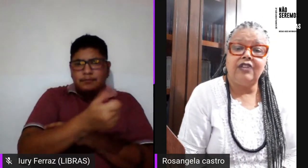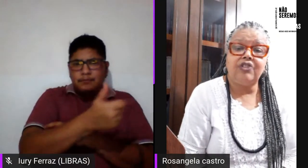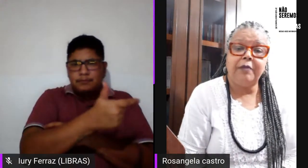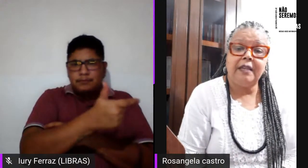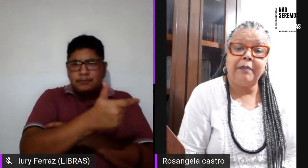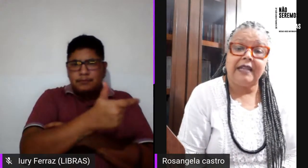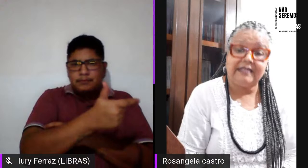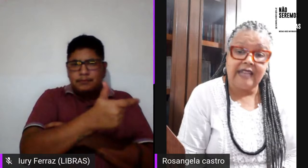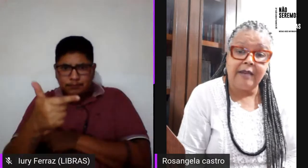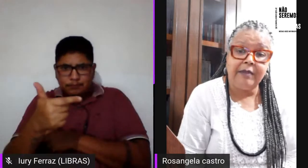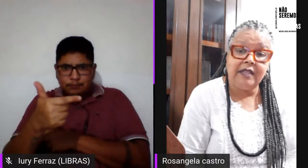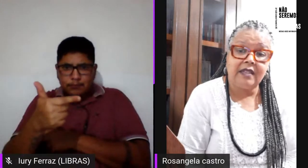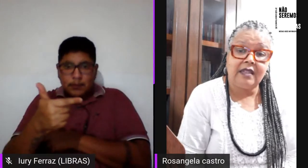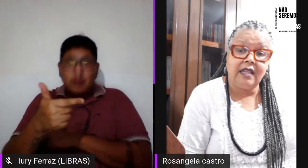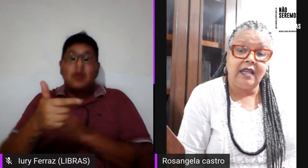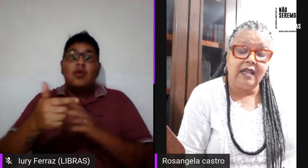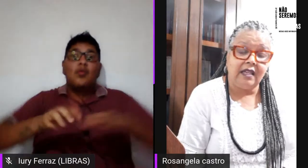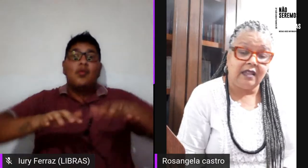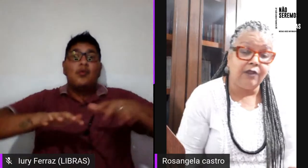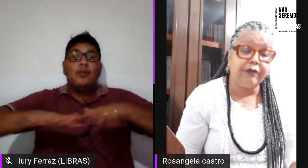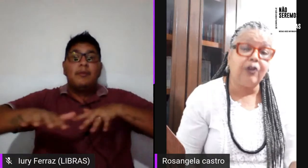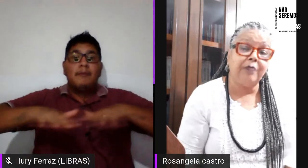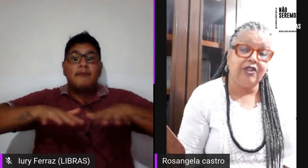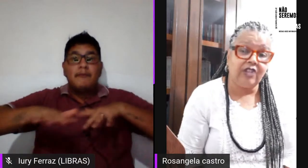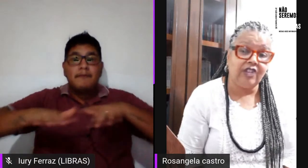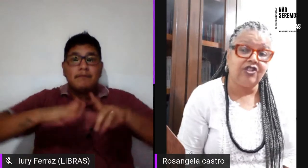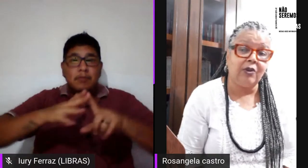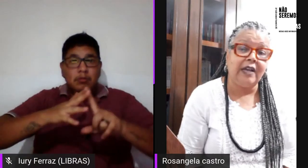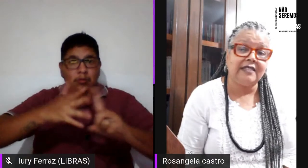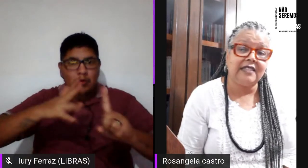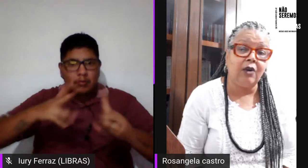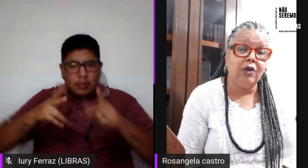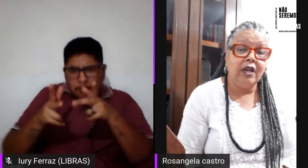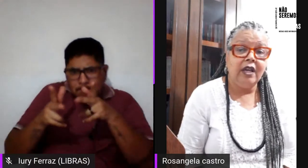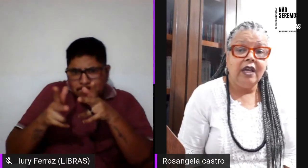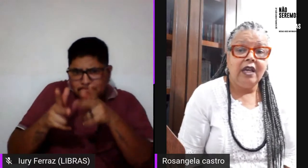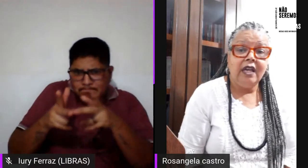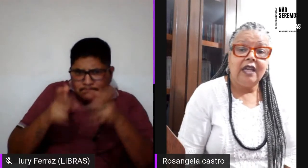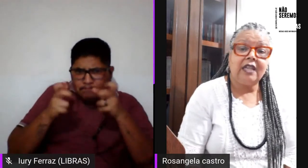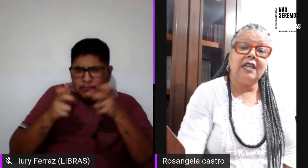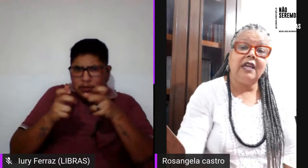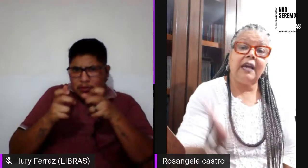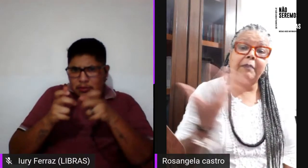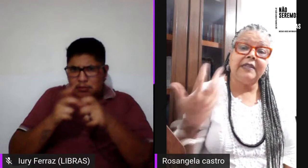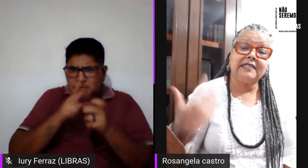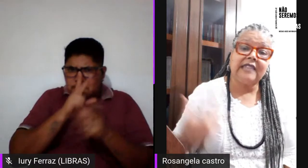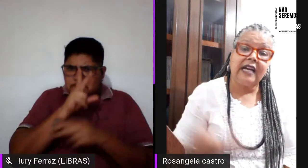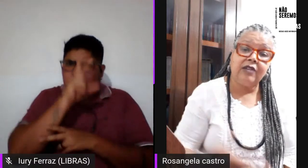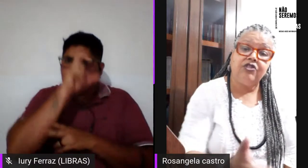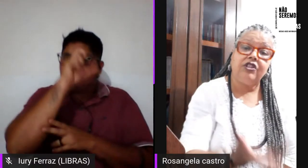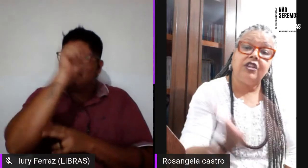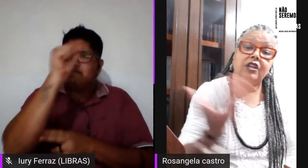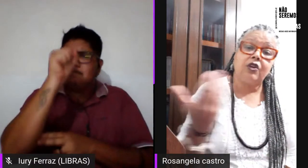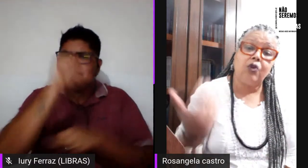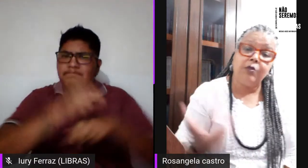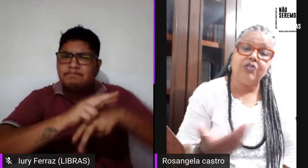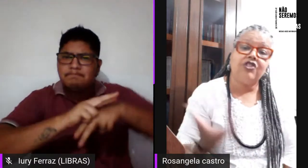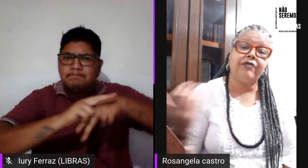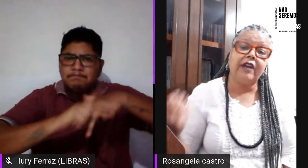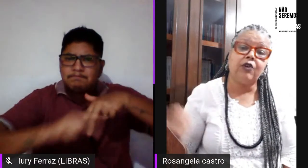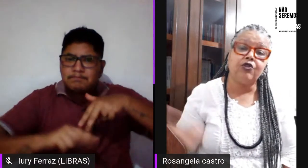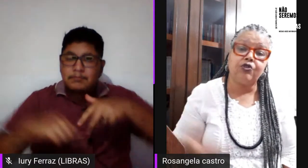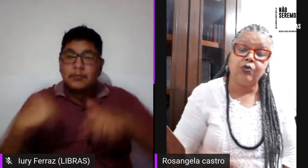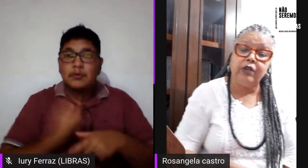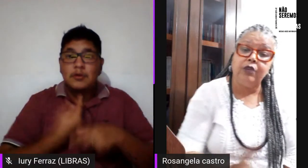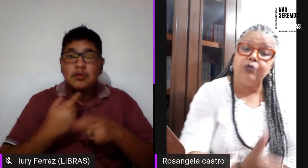LGBT percebe tão fortemente a questão racial que é pensado de como